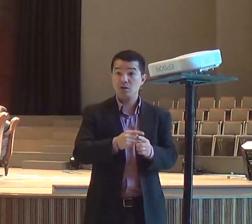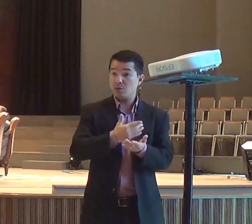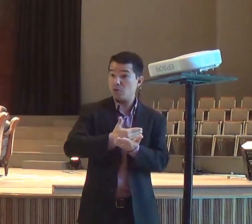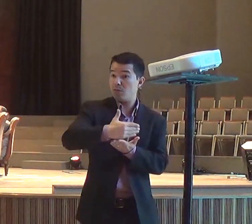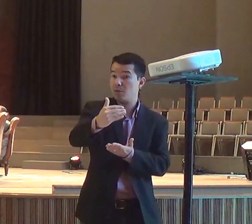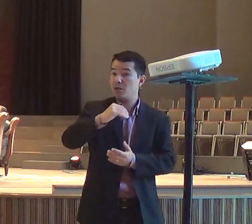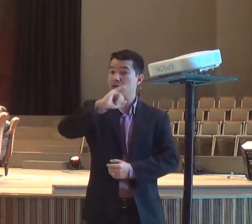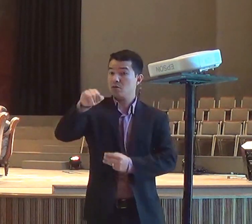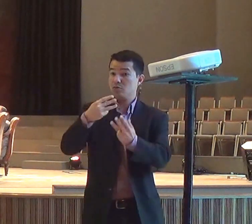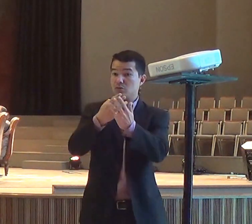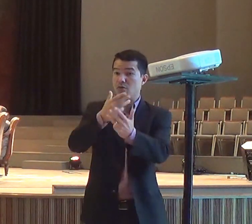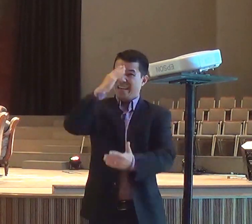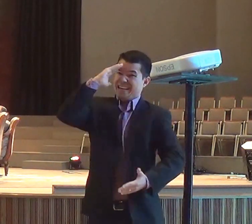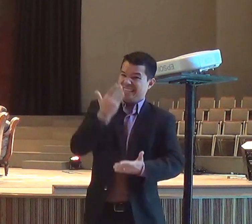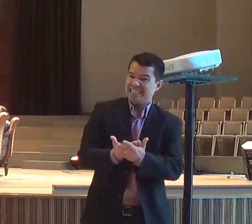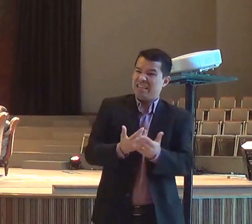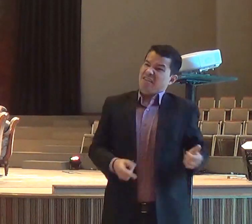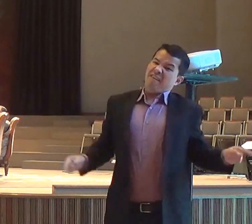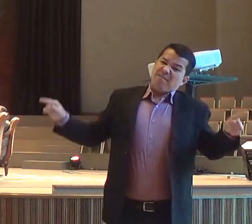lugar, onde tem os profetas de Baal,